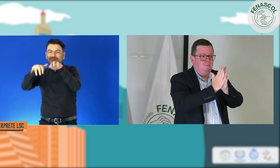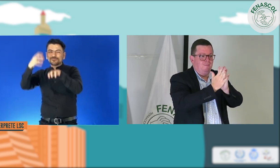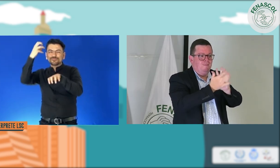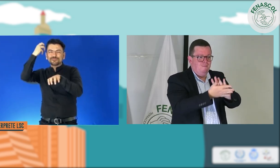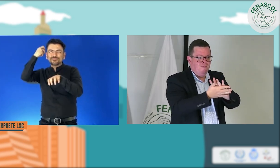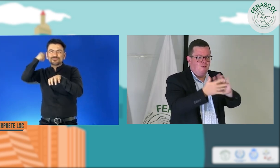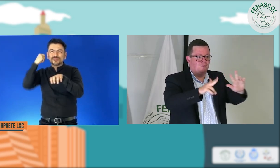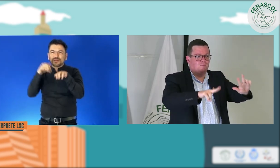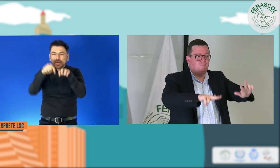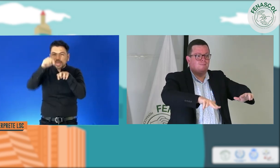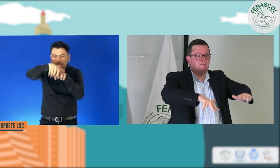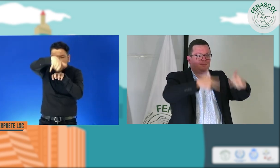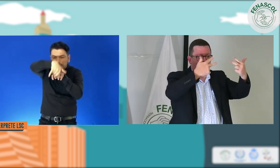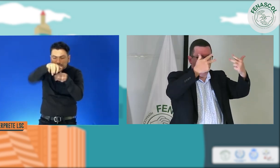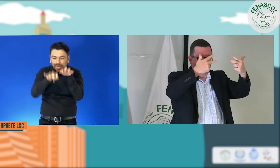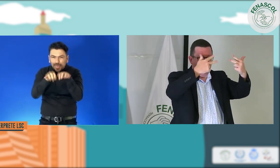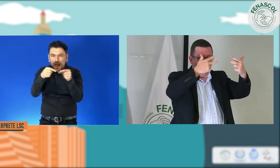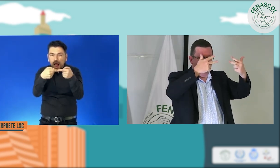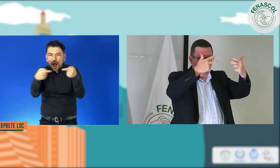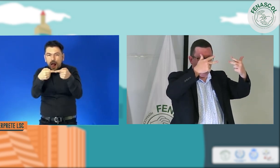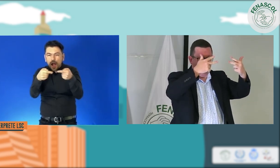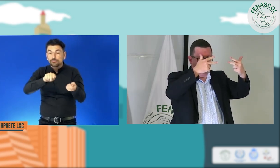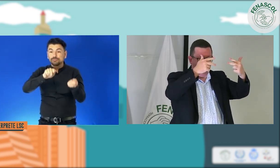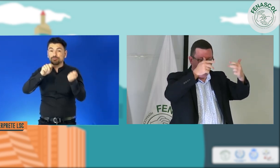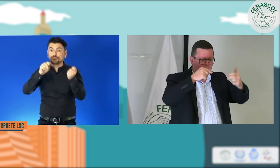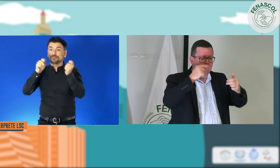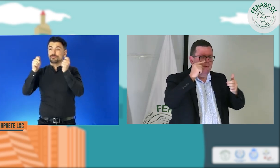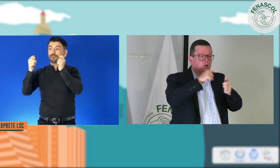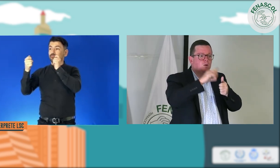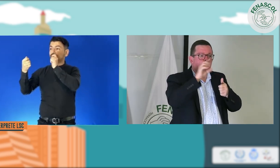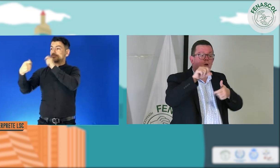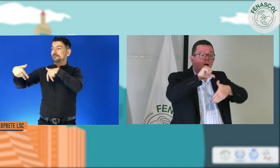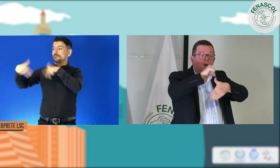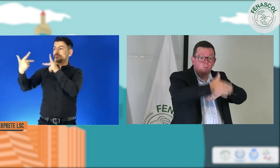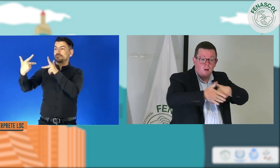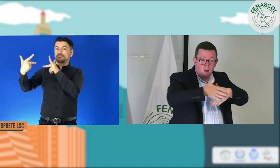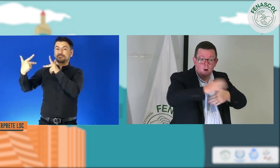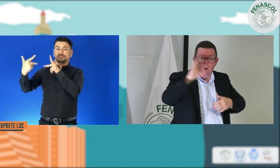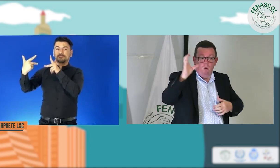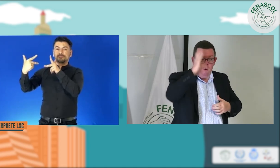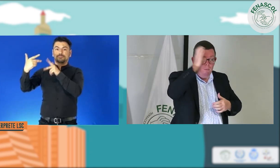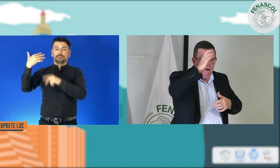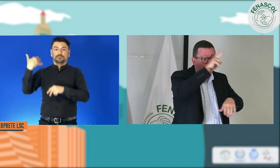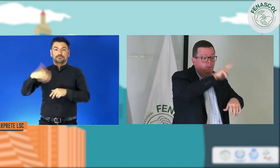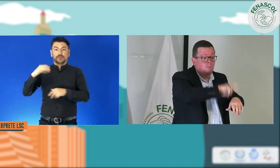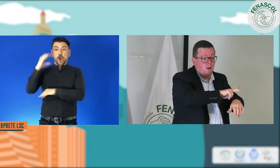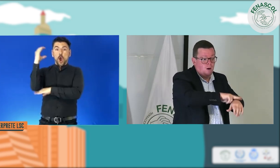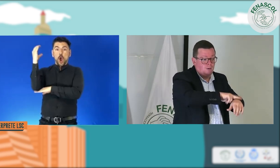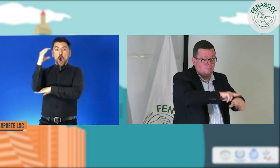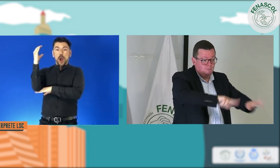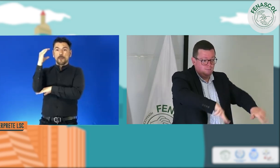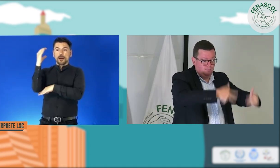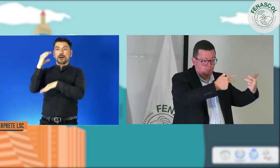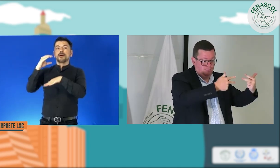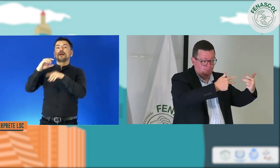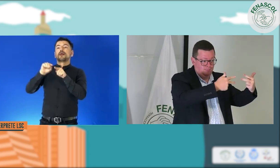Empezó por ahí y vino su transición a través de la banda ancha y del video. En América